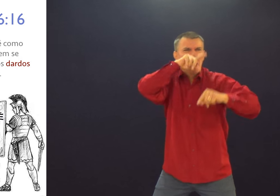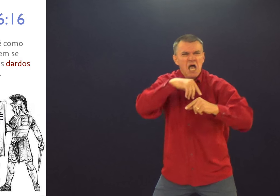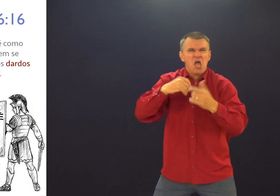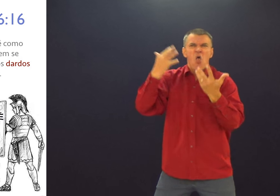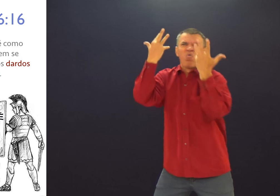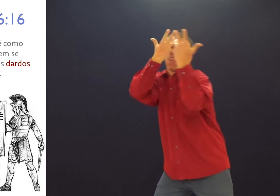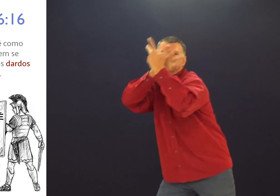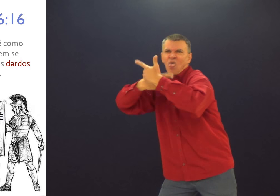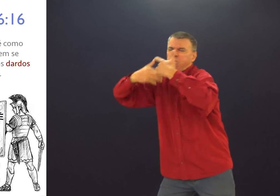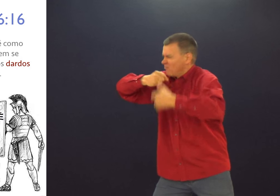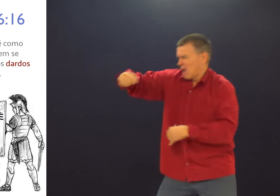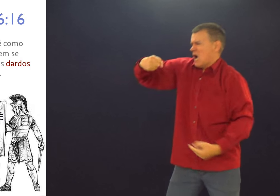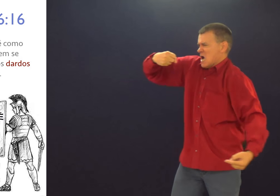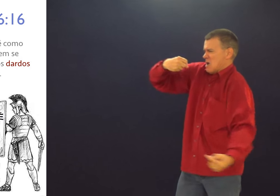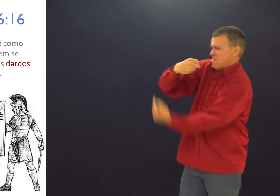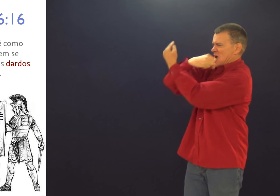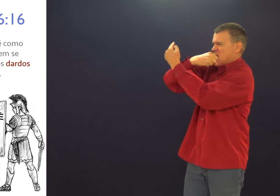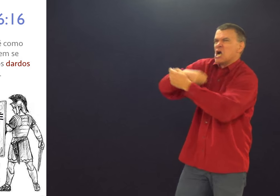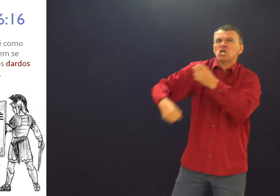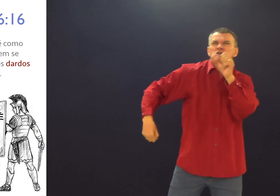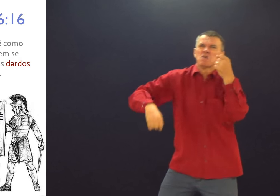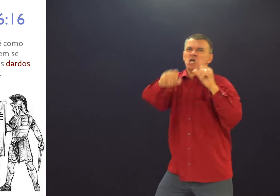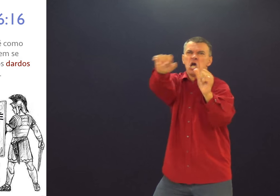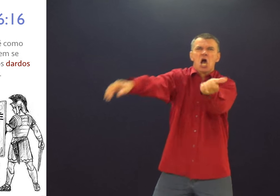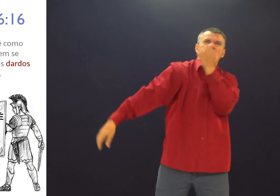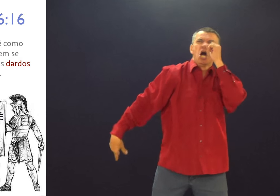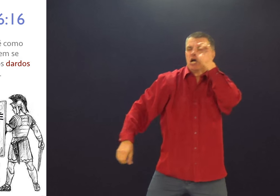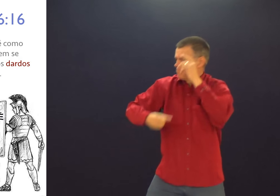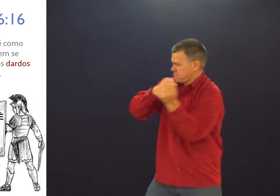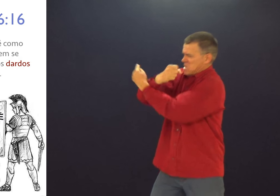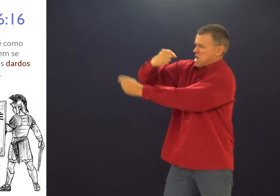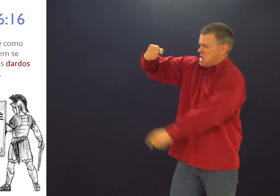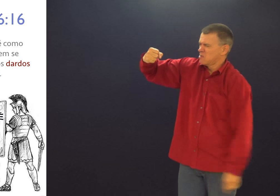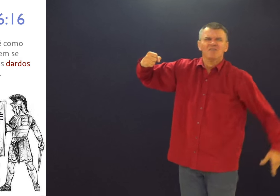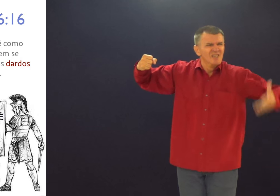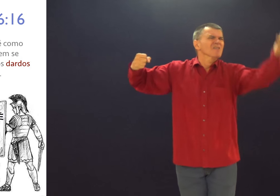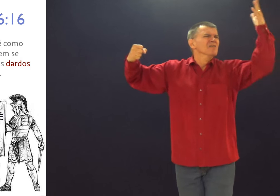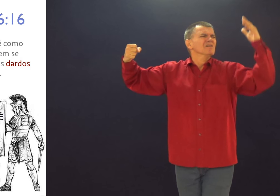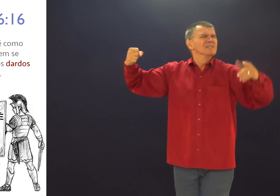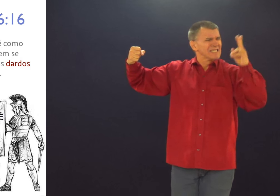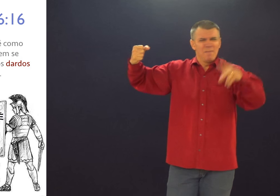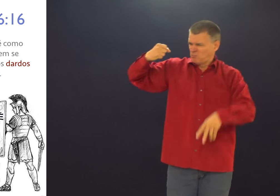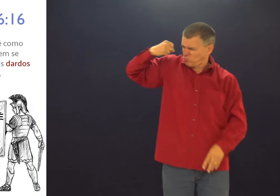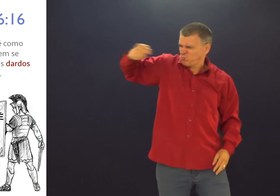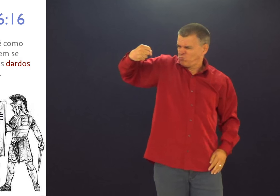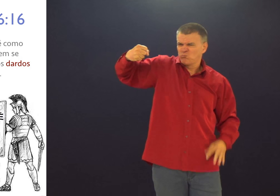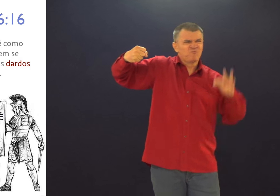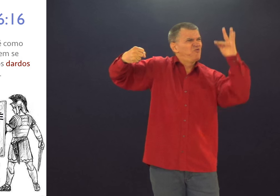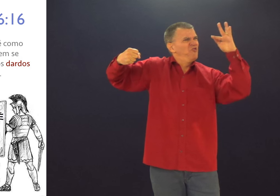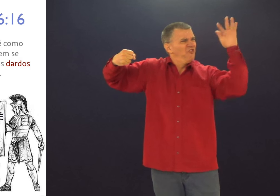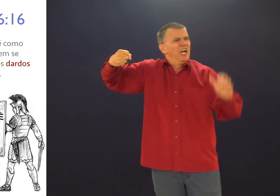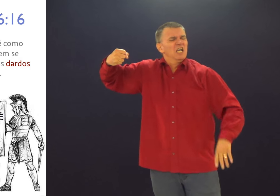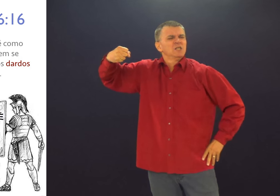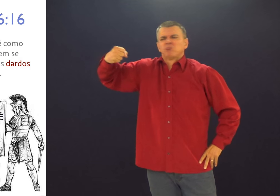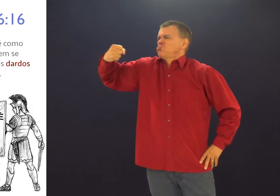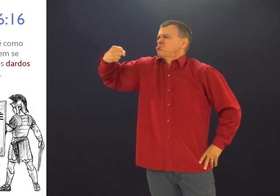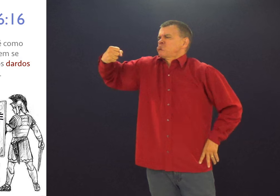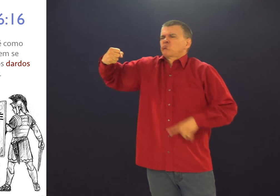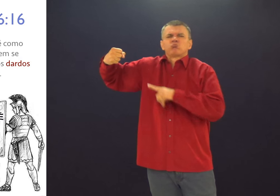Sabe esse escudo ali? Contra fofoca, contra medo, contra bebedeira, contra as drogas, tudo. Mantenha sempre esse escudo da